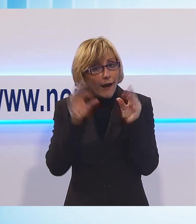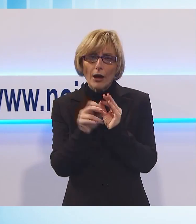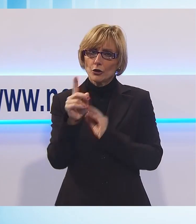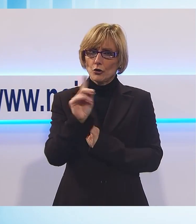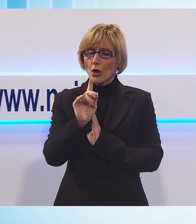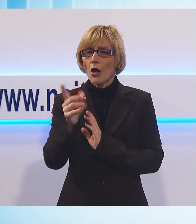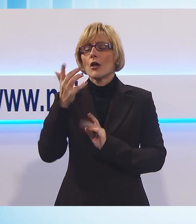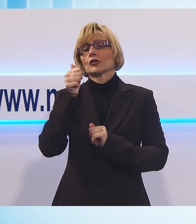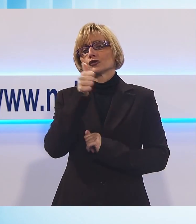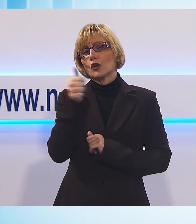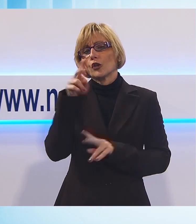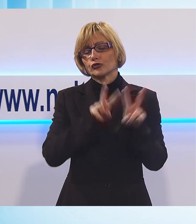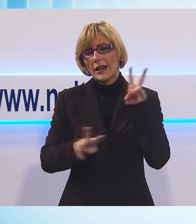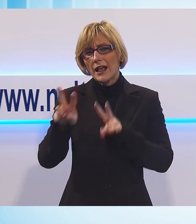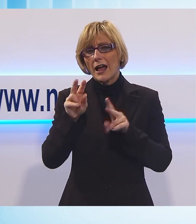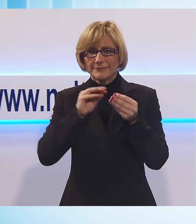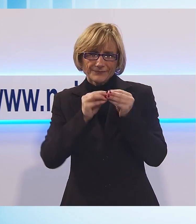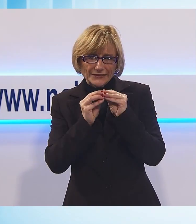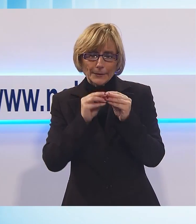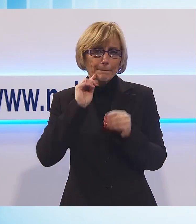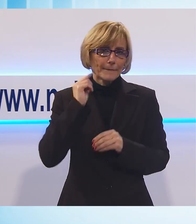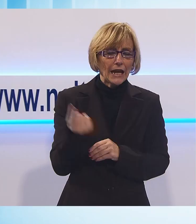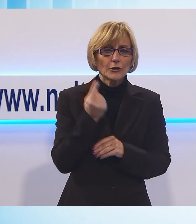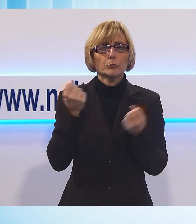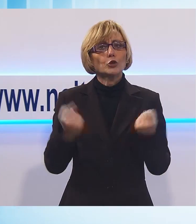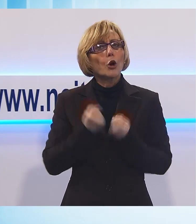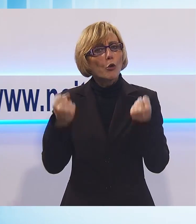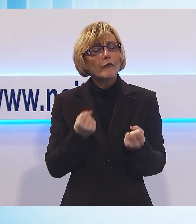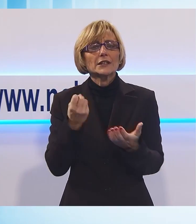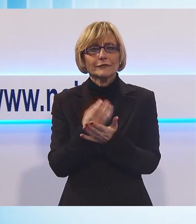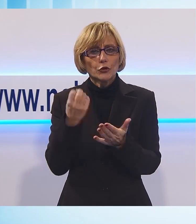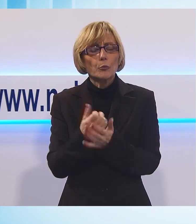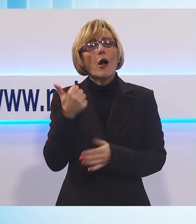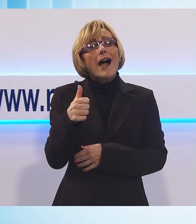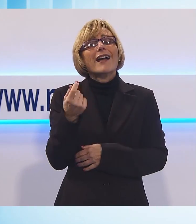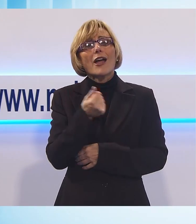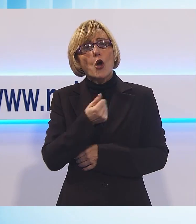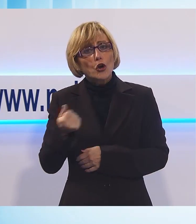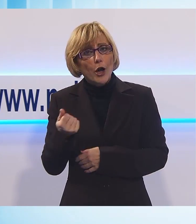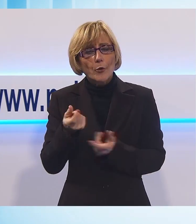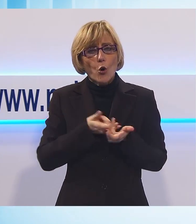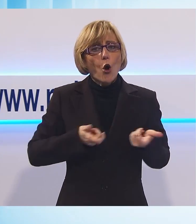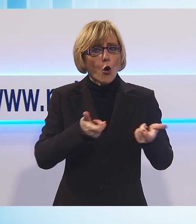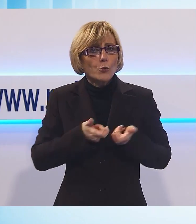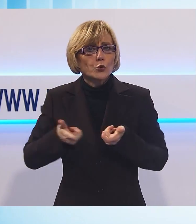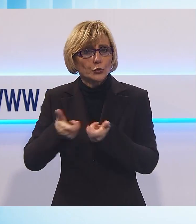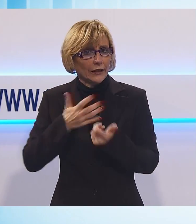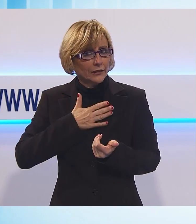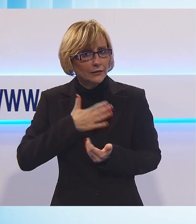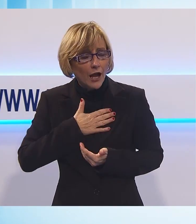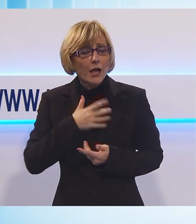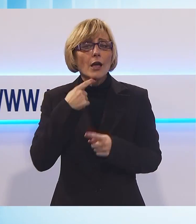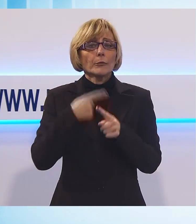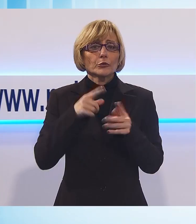compito di amministratori pubblici, ha detto, è quello di promuovere lo sviluppo, anche economico, delle nostre comunità. Ma al tempo stesso dobbiamo